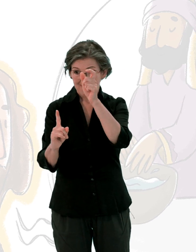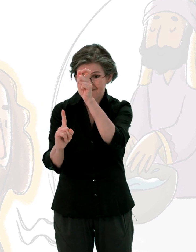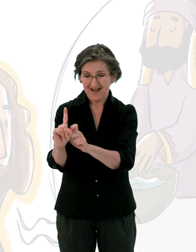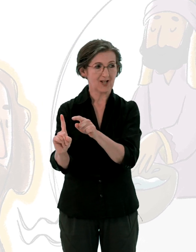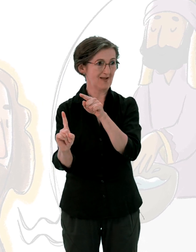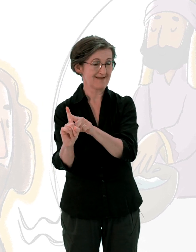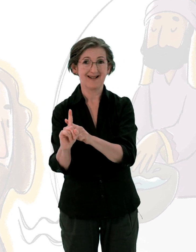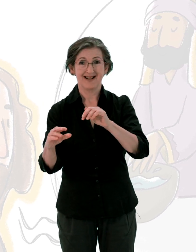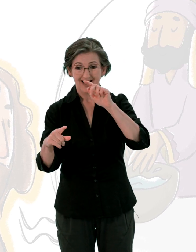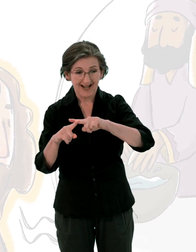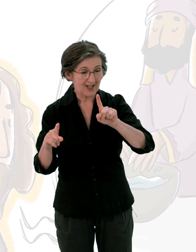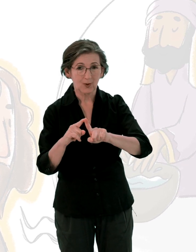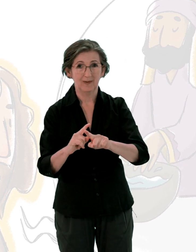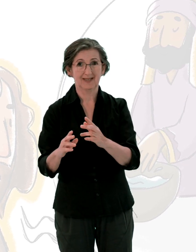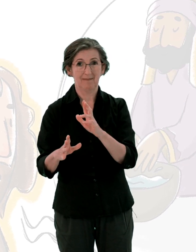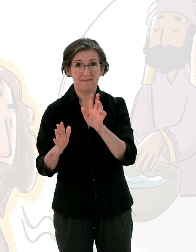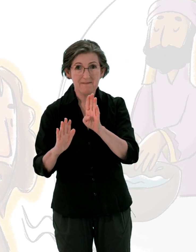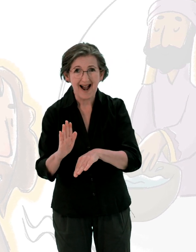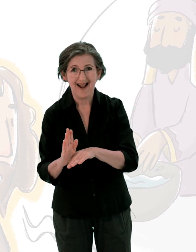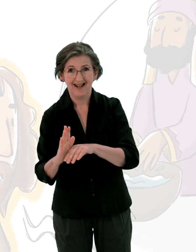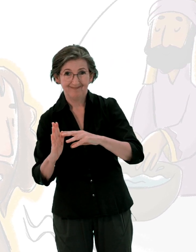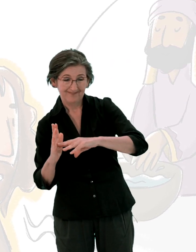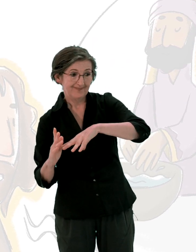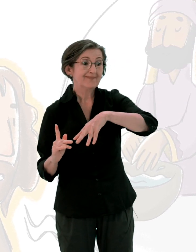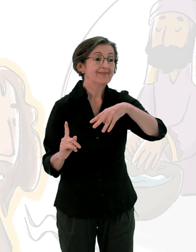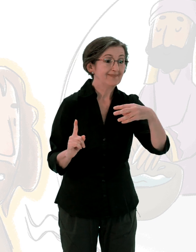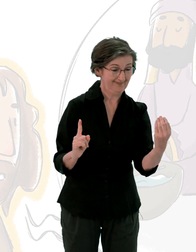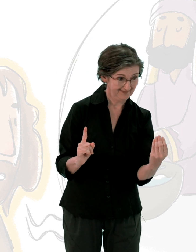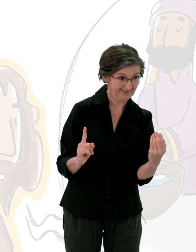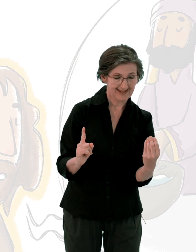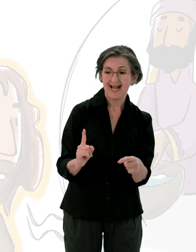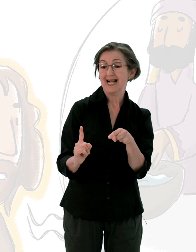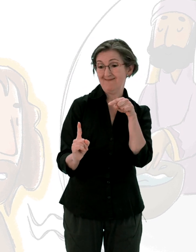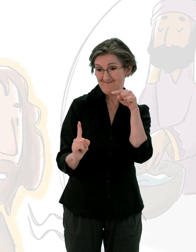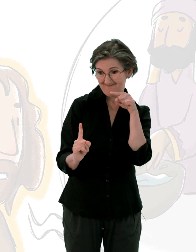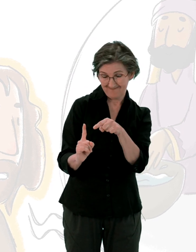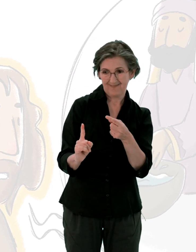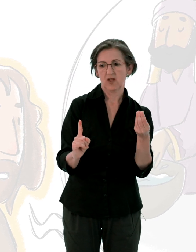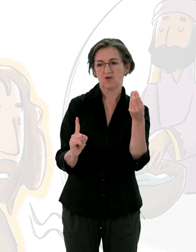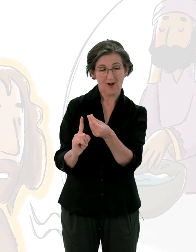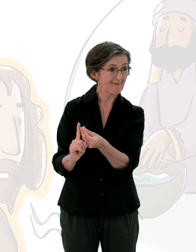Tout ce mal sort de l'intérieur d'une personne et la rend impure En fin